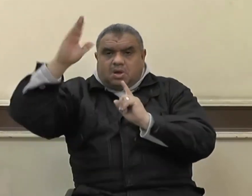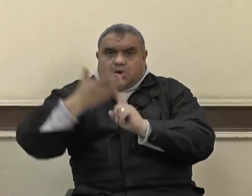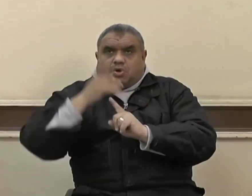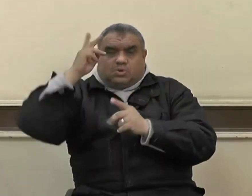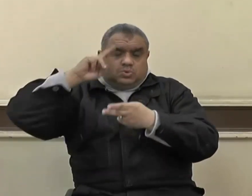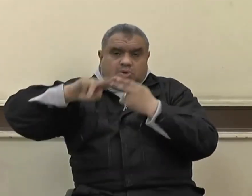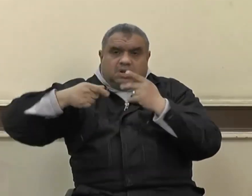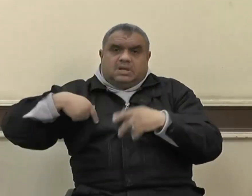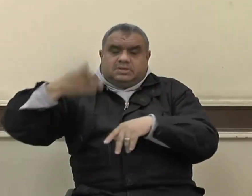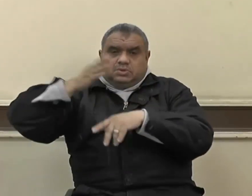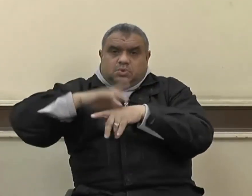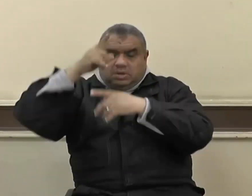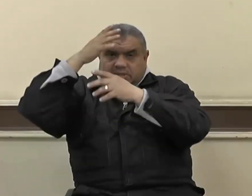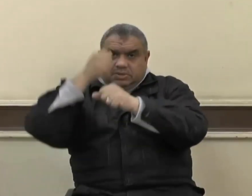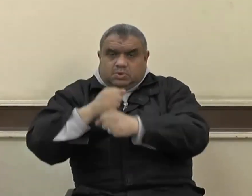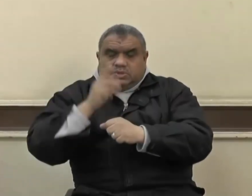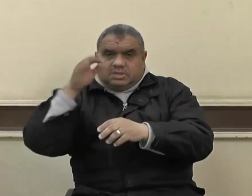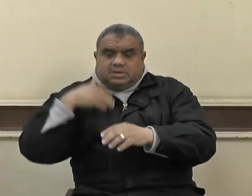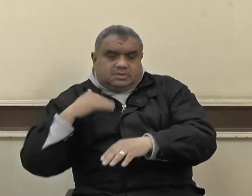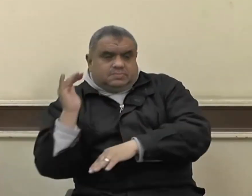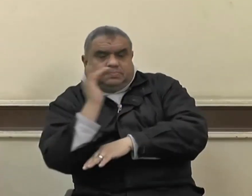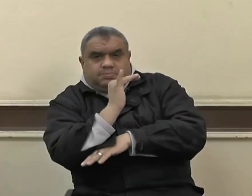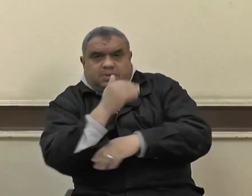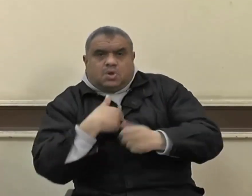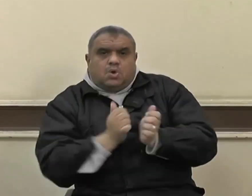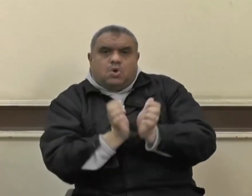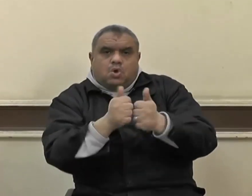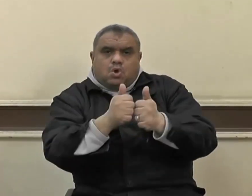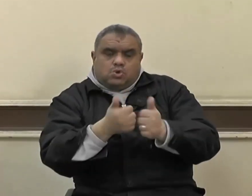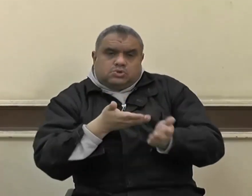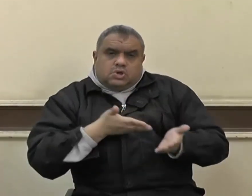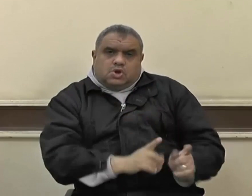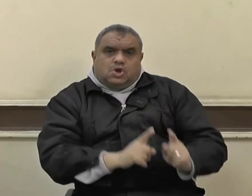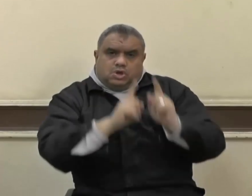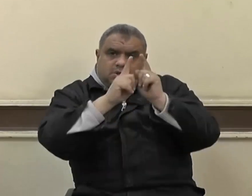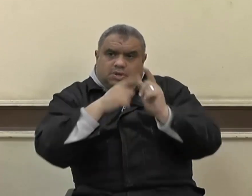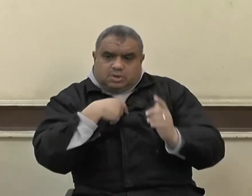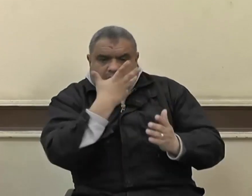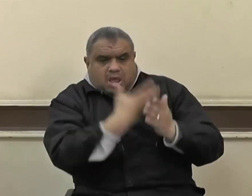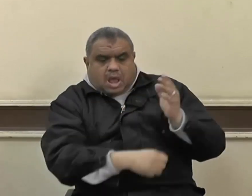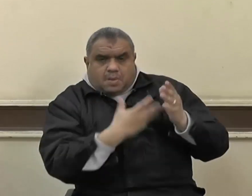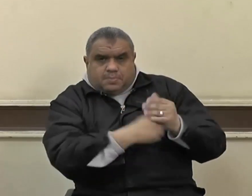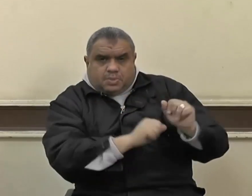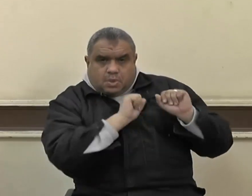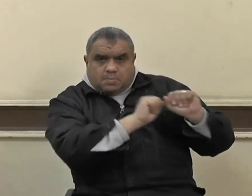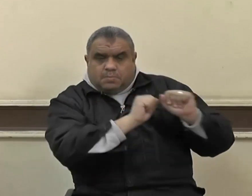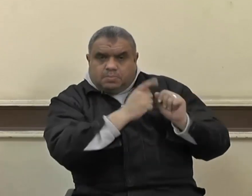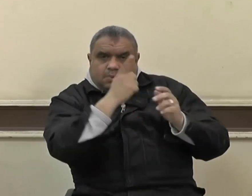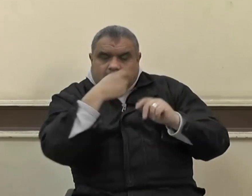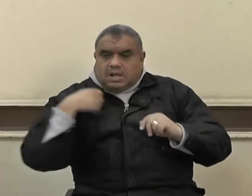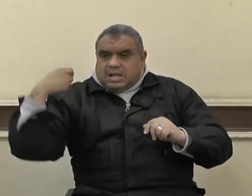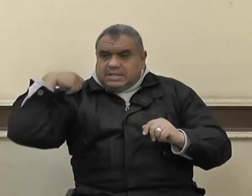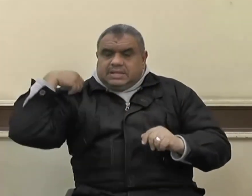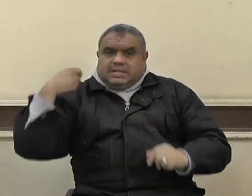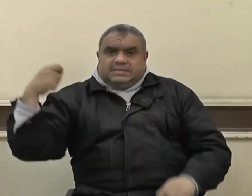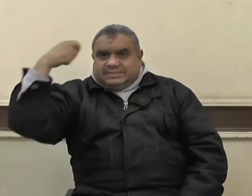تعالى عنه إلى السوق فلحقت عمر امرأة شابة فقالت يا أمير المؤمنين